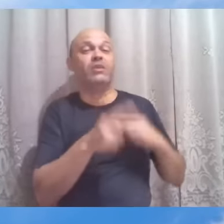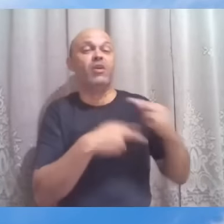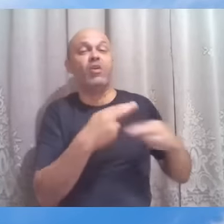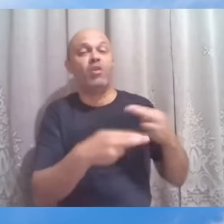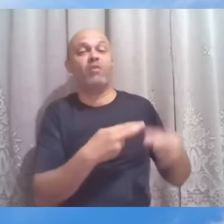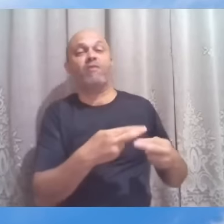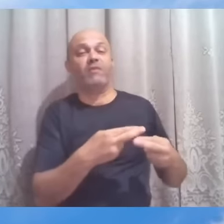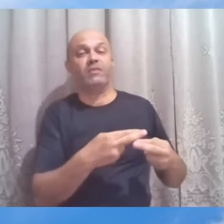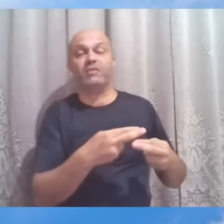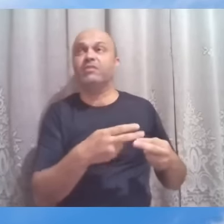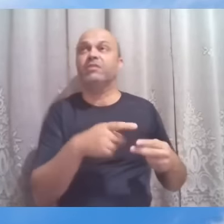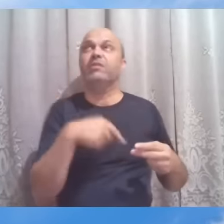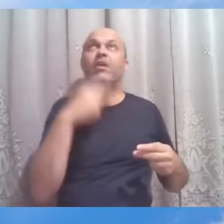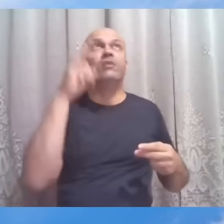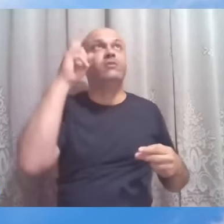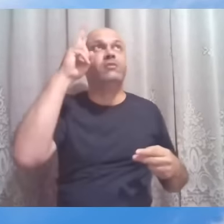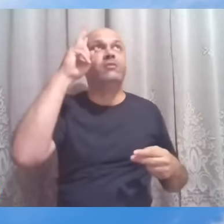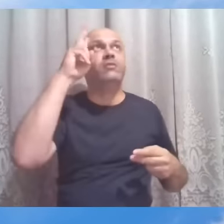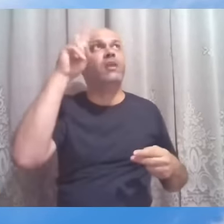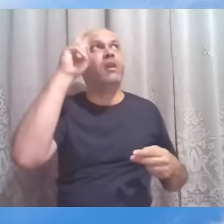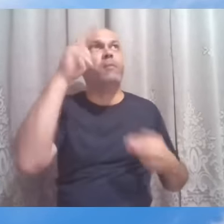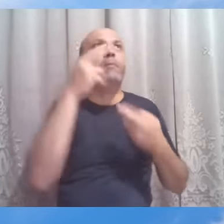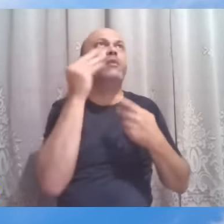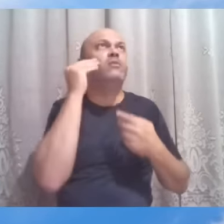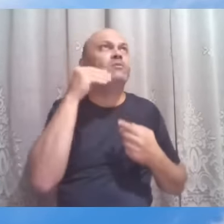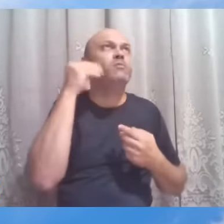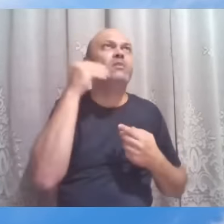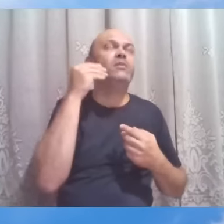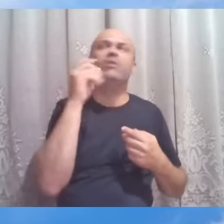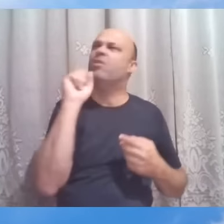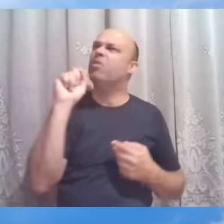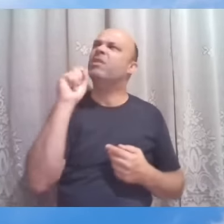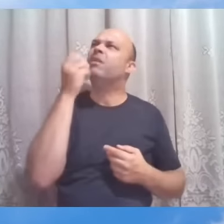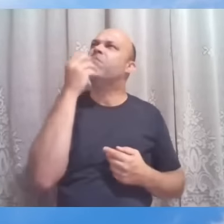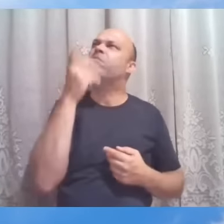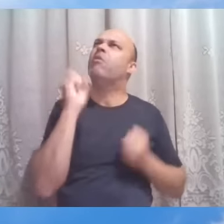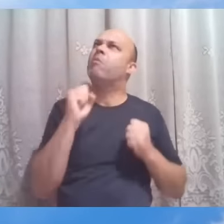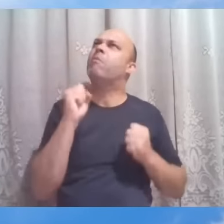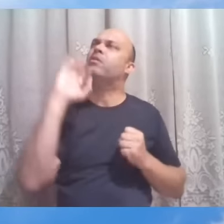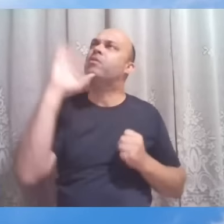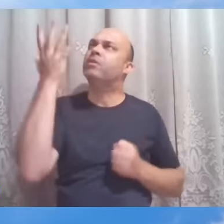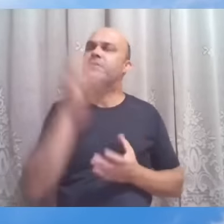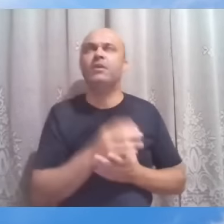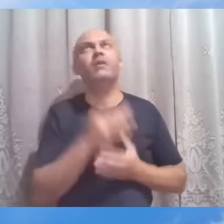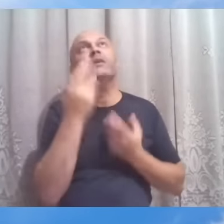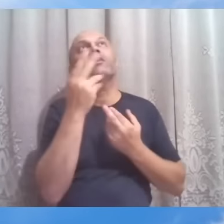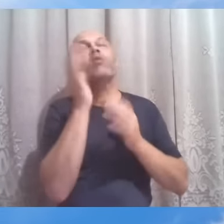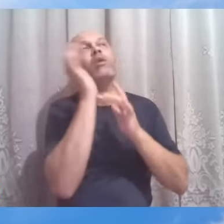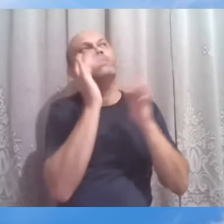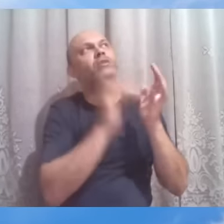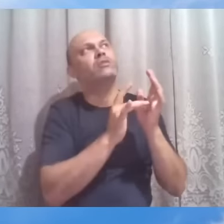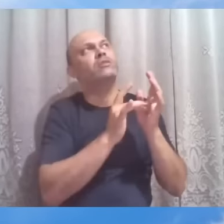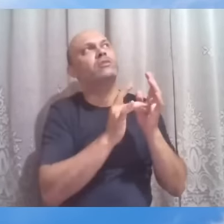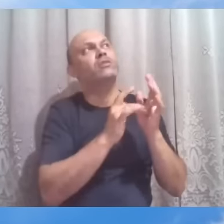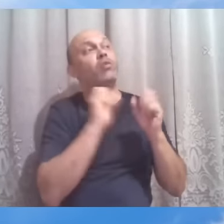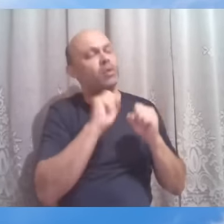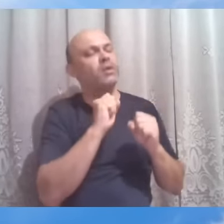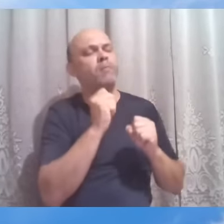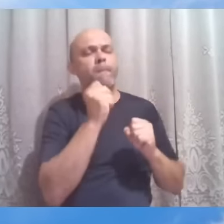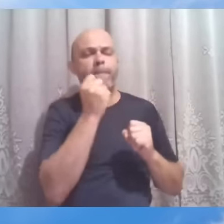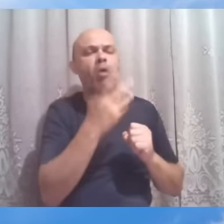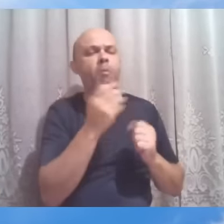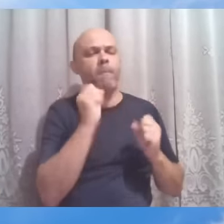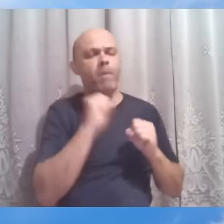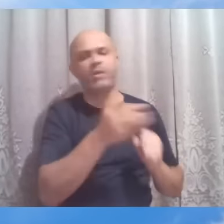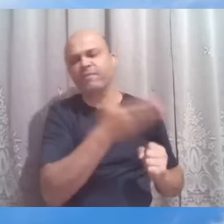elencando os adjetivos, vai lembrando as experiências, fala, o que de bom pode vir disso? Como no caso de Jesus. O que de bom pode vir da Galileia? É o que